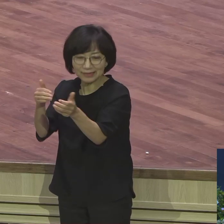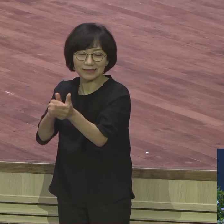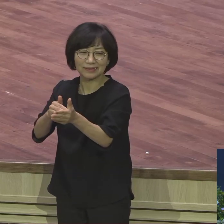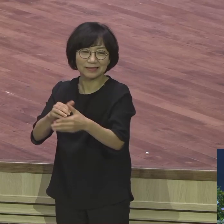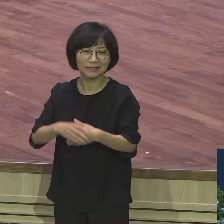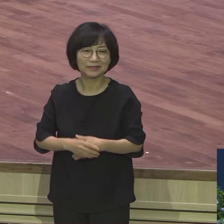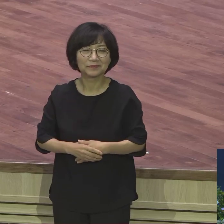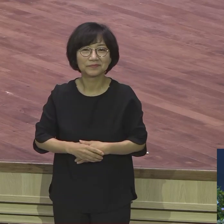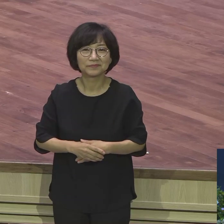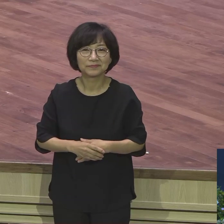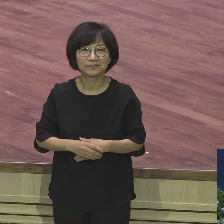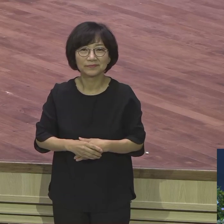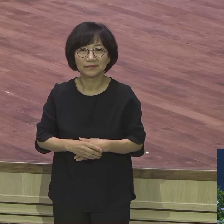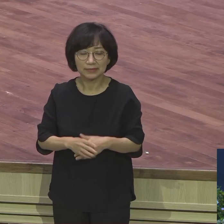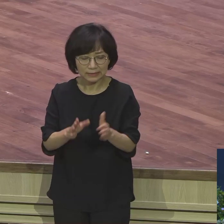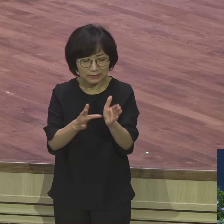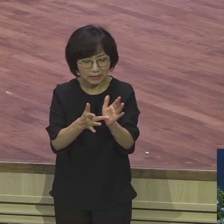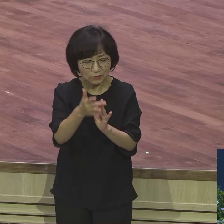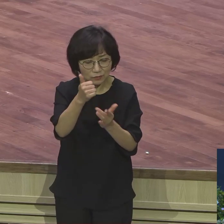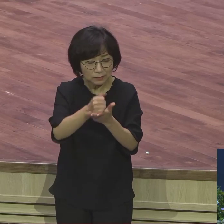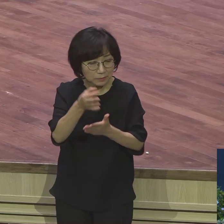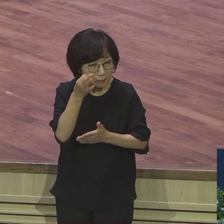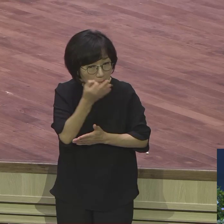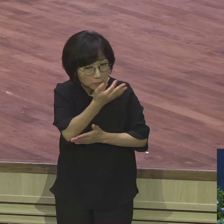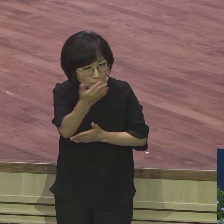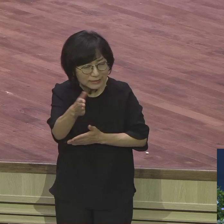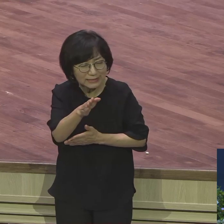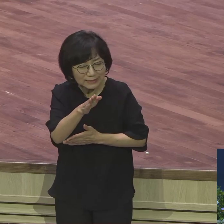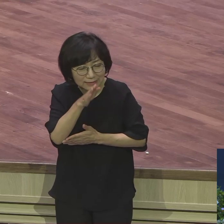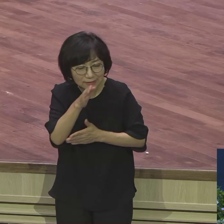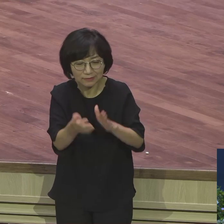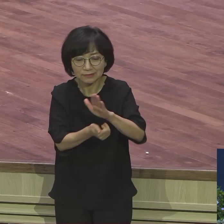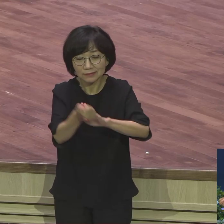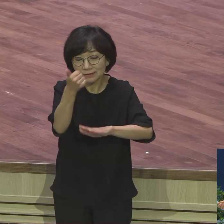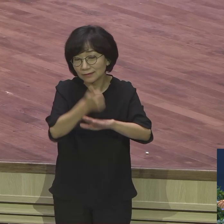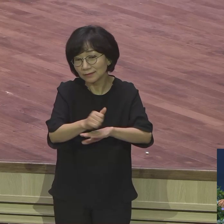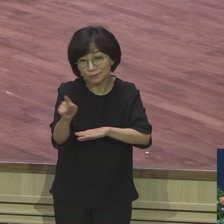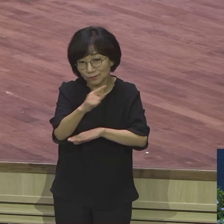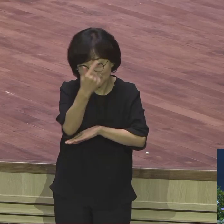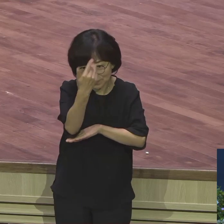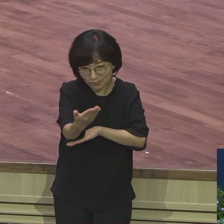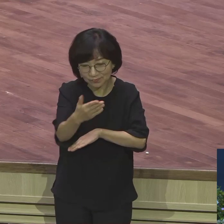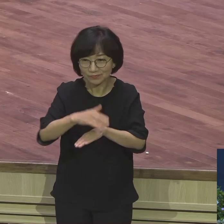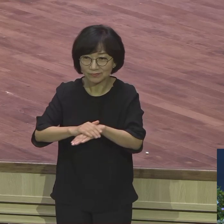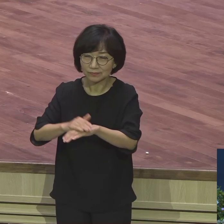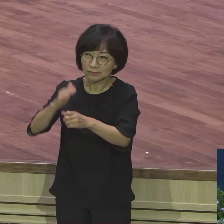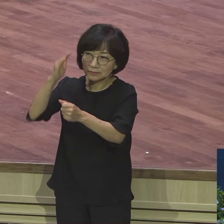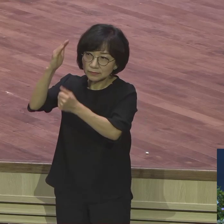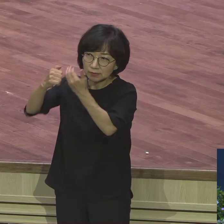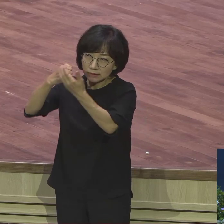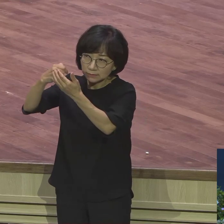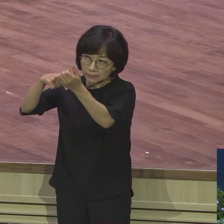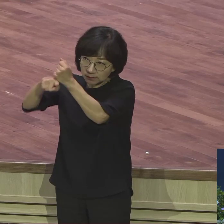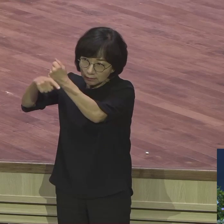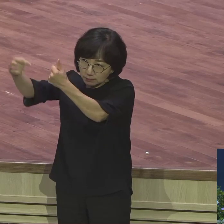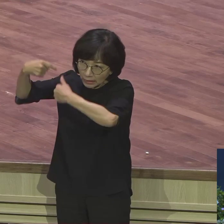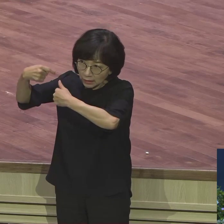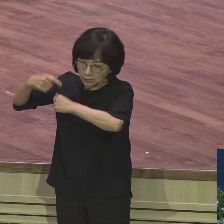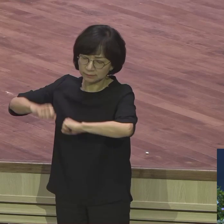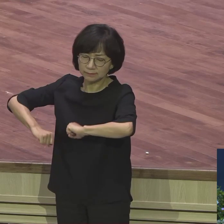보여주신 참 성공이 뭐냐 바로 하나님의 뜻대로 뭐여 십자가 져야 됩니다 예수님의 뜻이